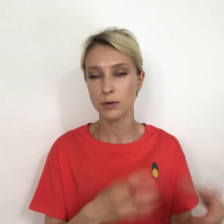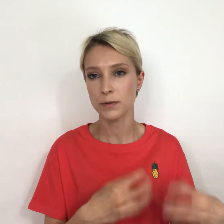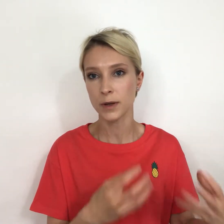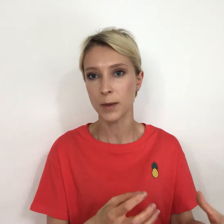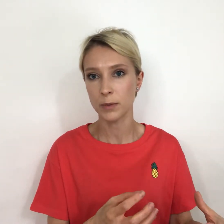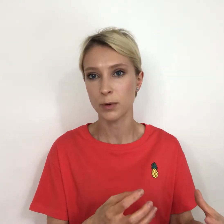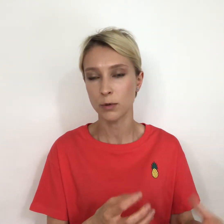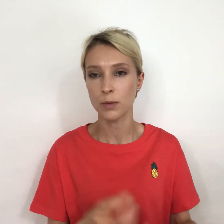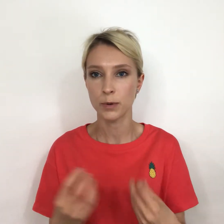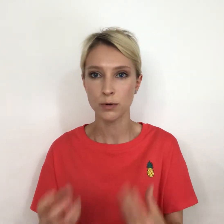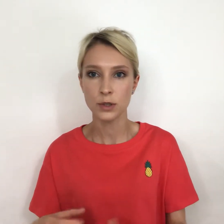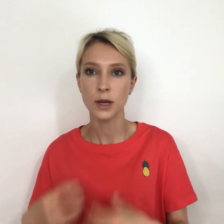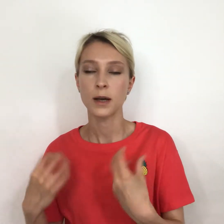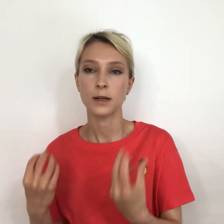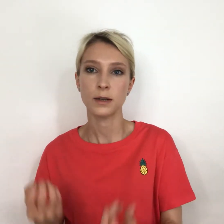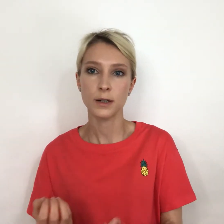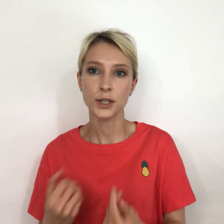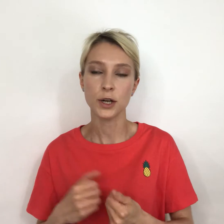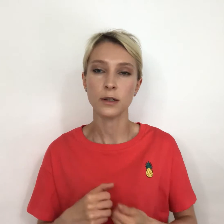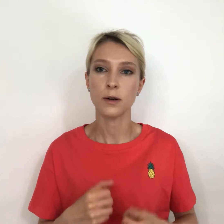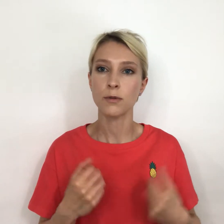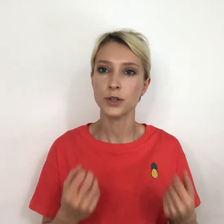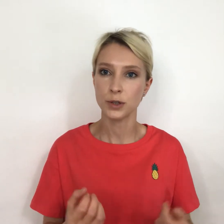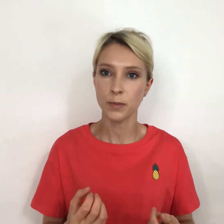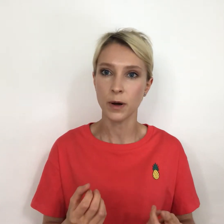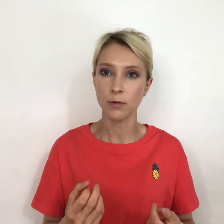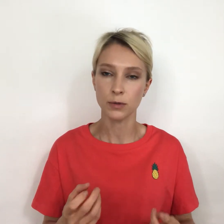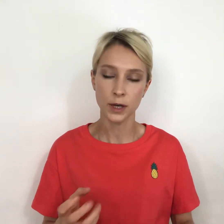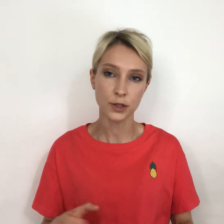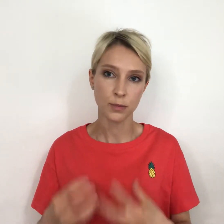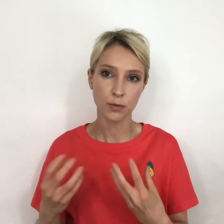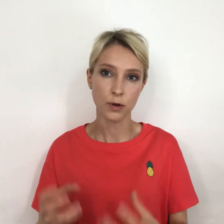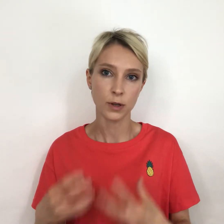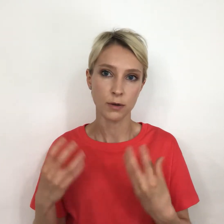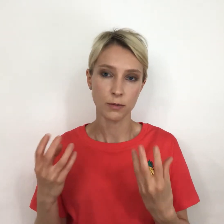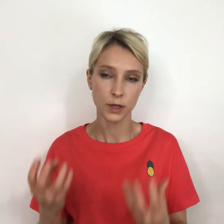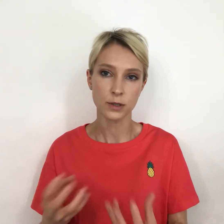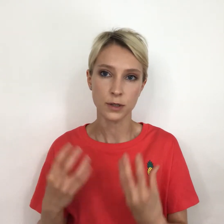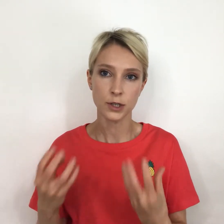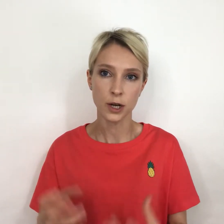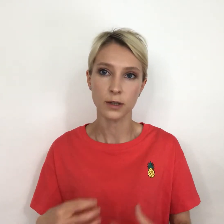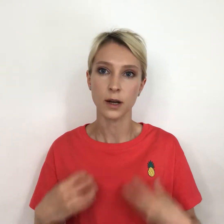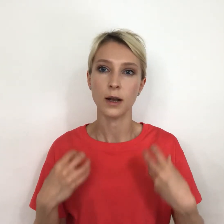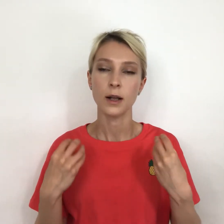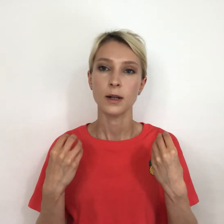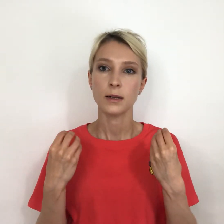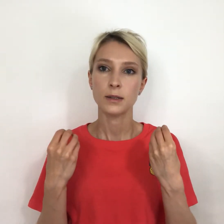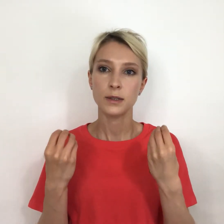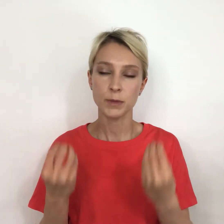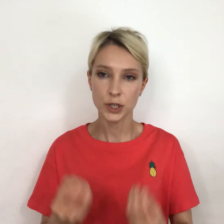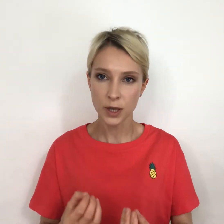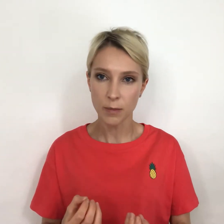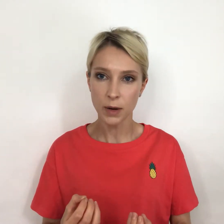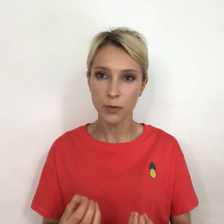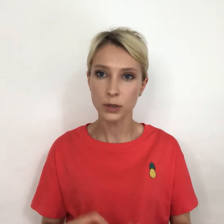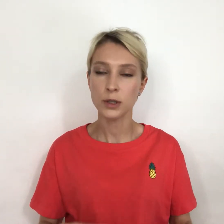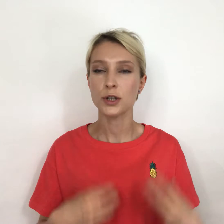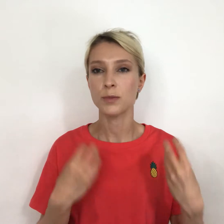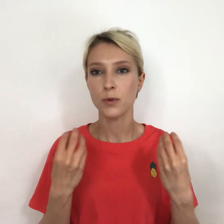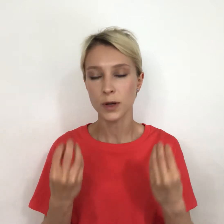усвояемый белок плюс клетчатка, овощи на пару, да, чем более у нас клетчатка термически обработана, чем более